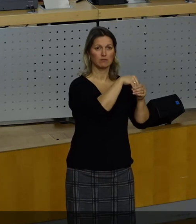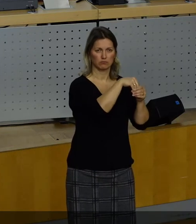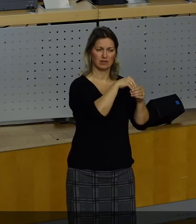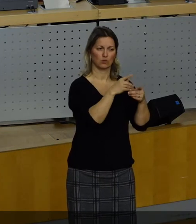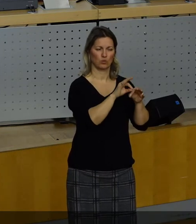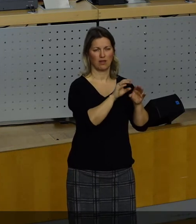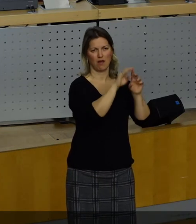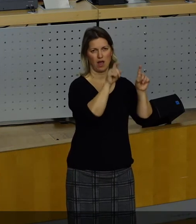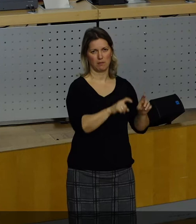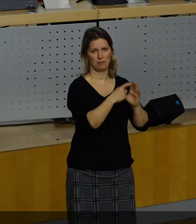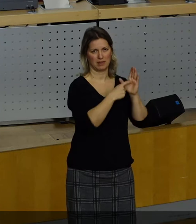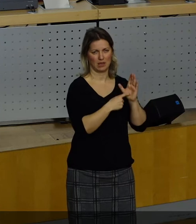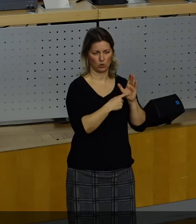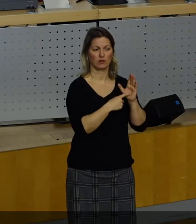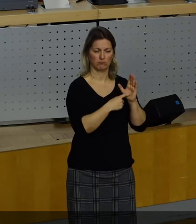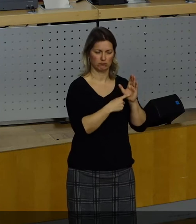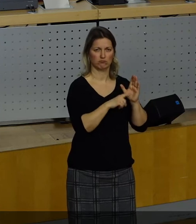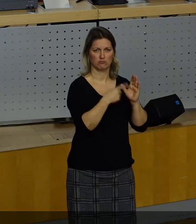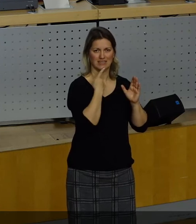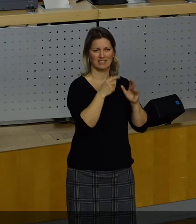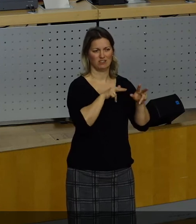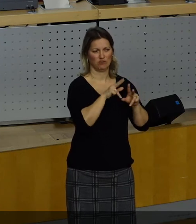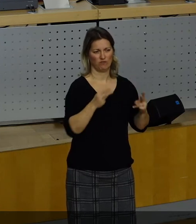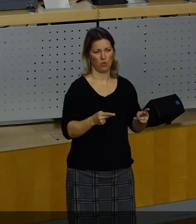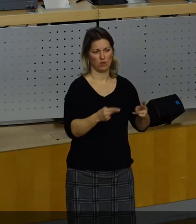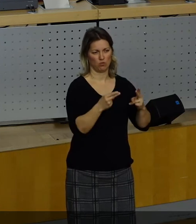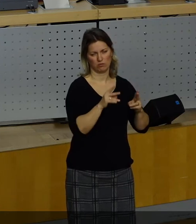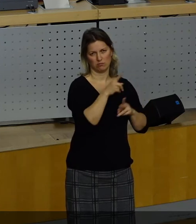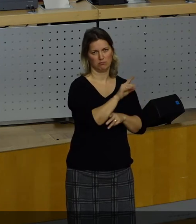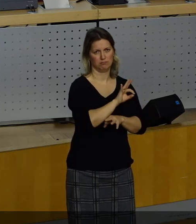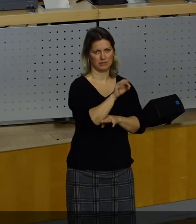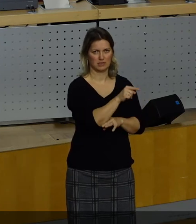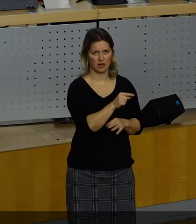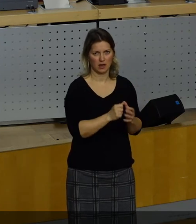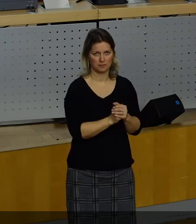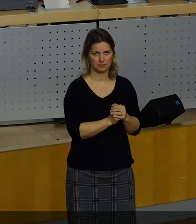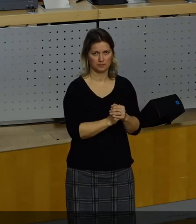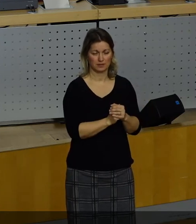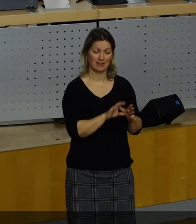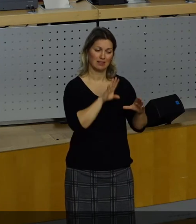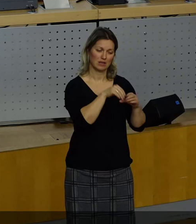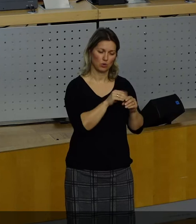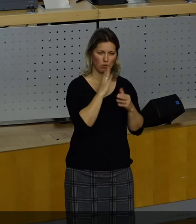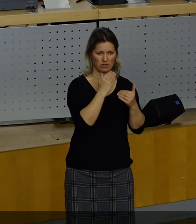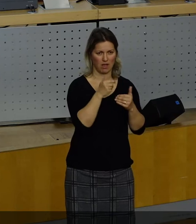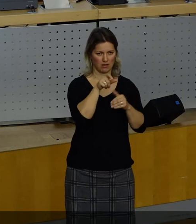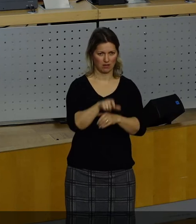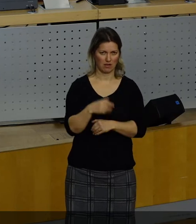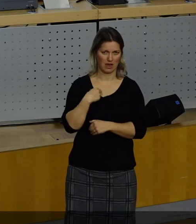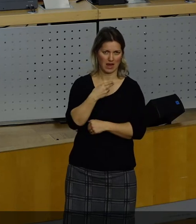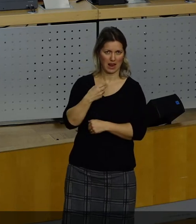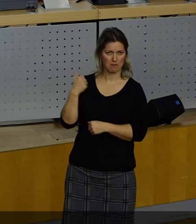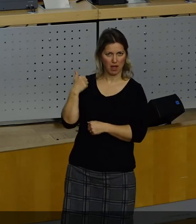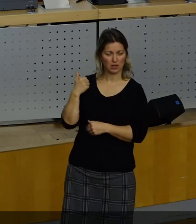ein erfolgreiches Wirken der Wirtschaftsförderung deutlich unterstützt. An dieser Stelle möchte ich mich auch bei Oberbürgermeister Dirk Hülpert